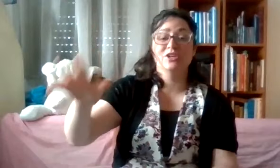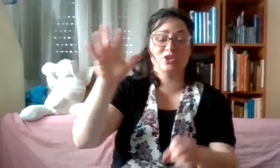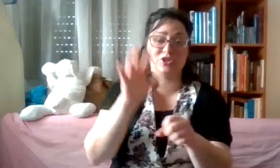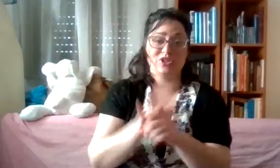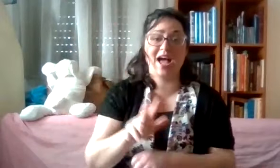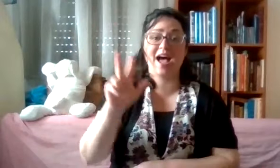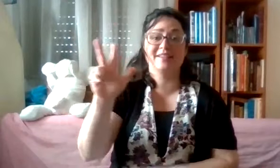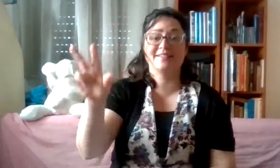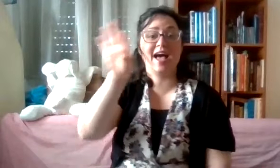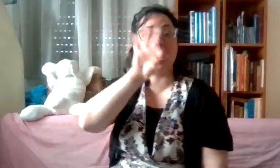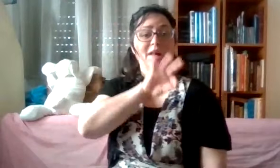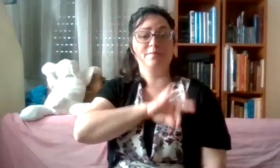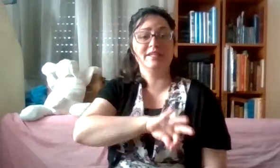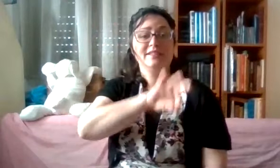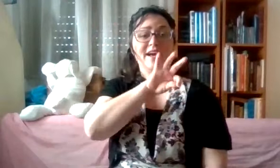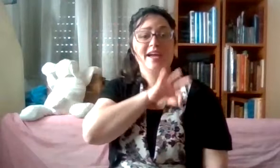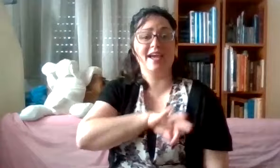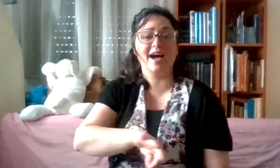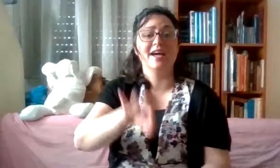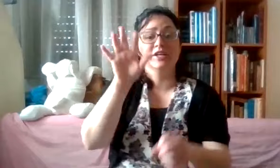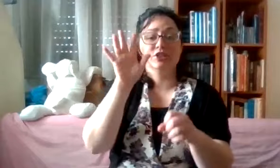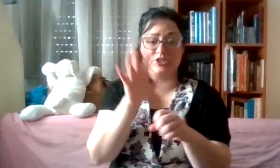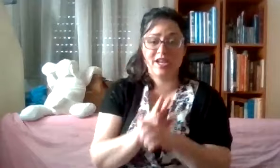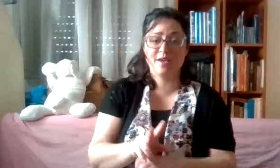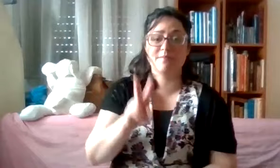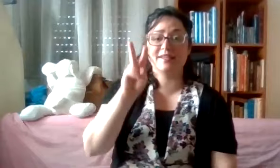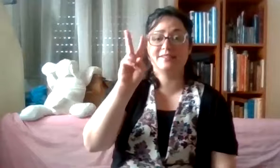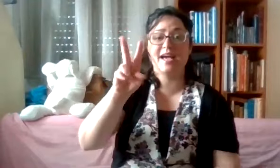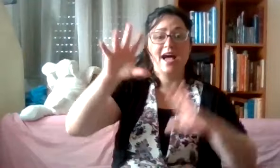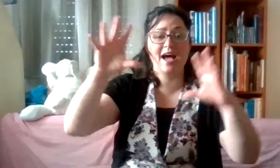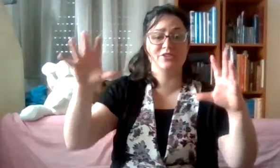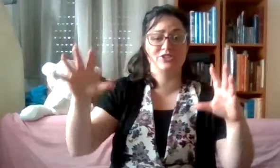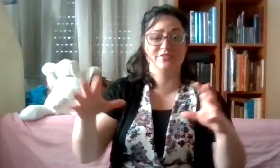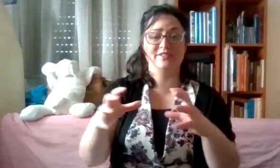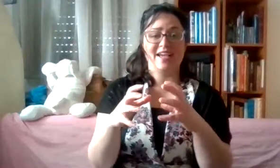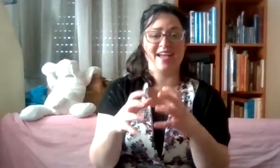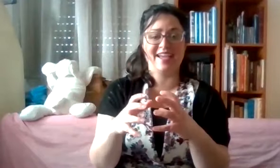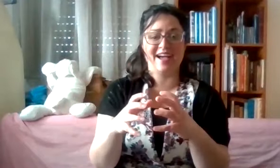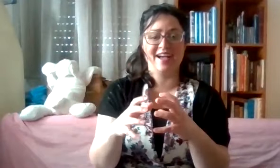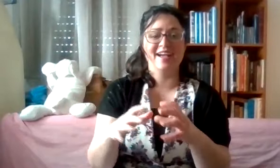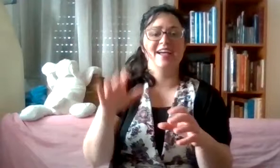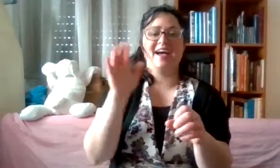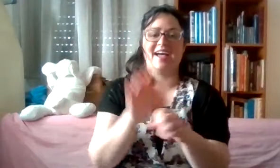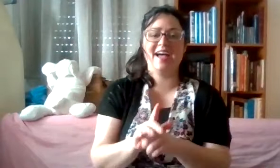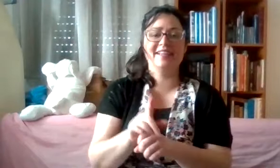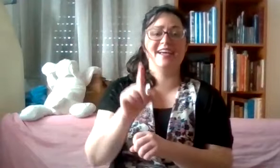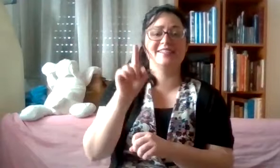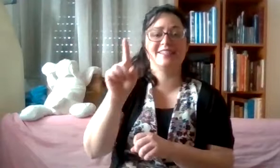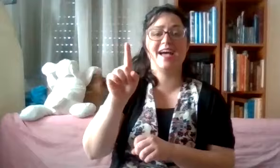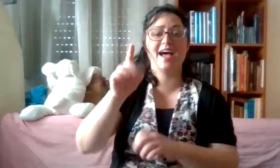שלושה עשר מי דייה. שני מסער שיבטאיה. אחד עשר